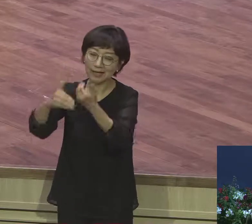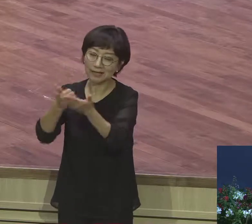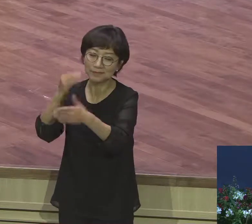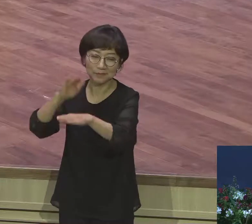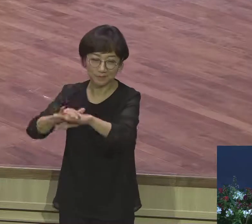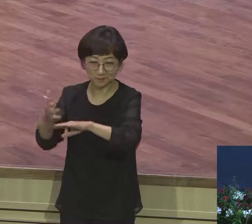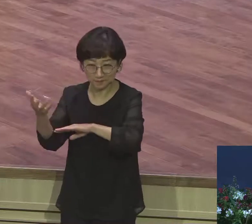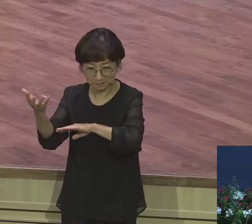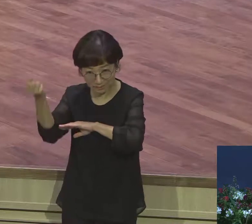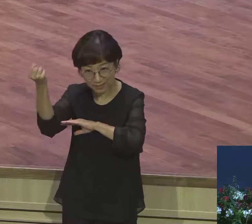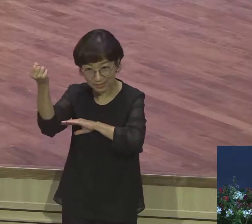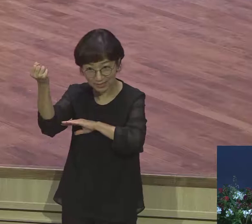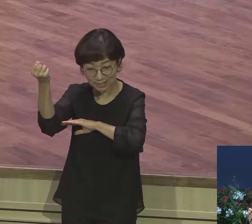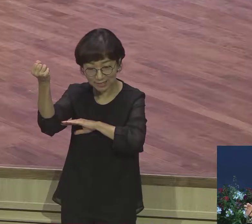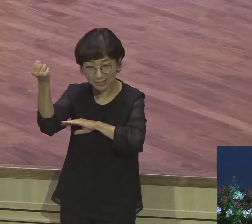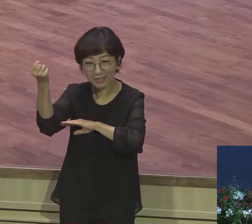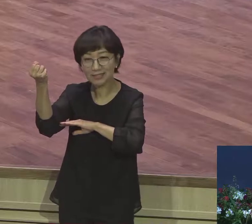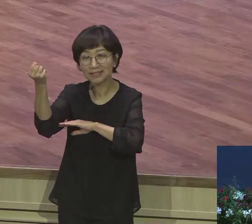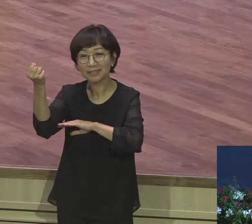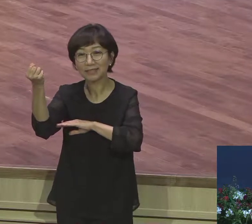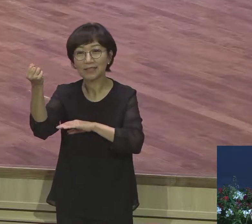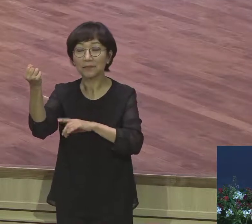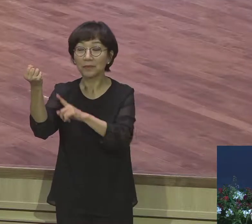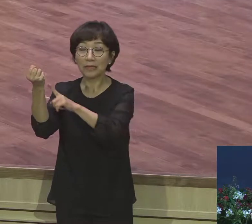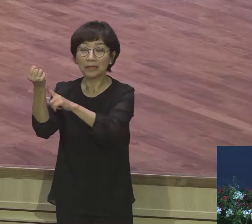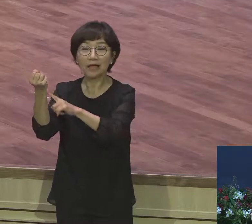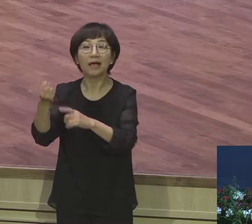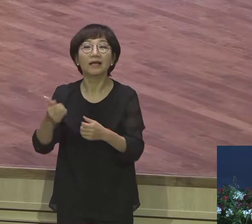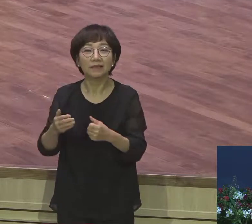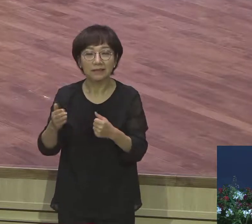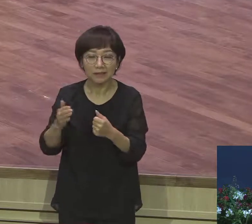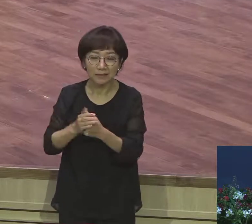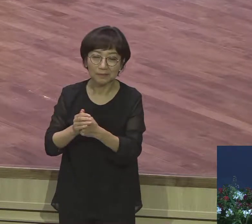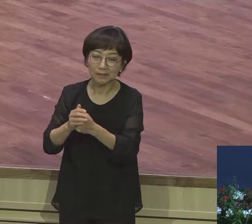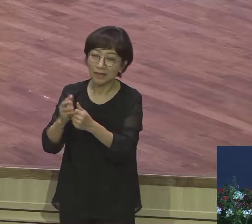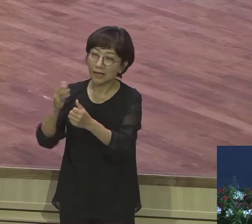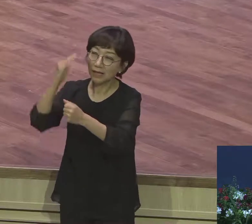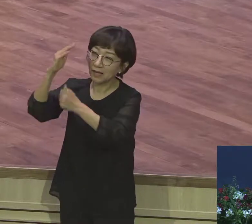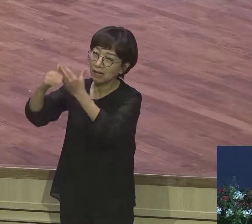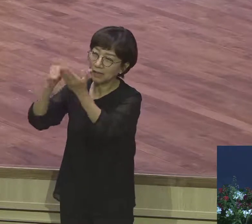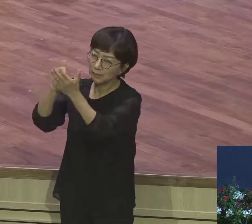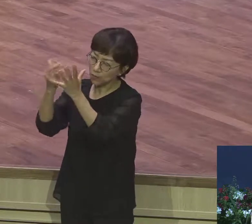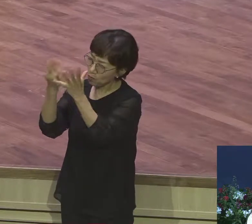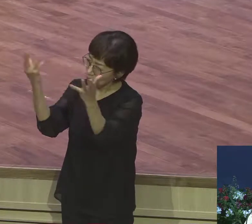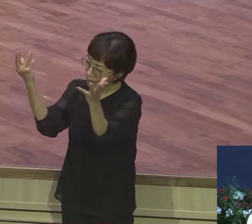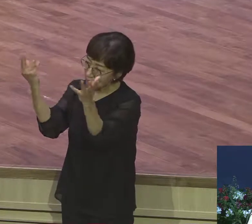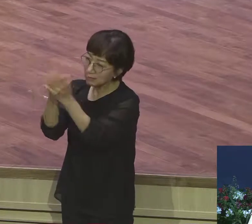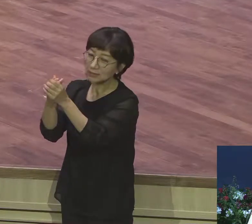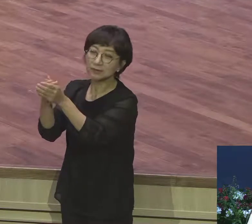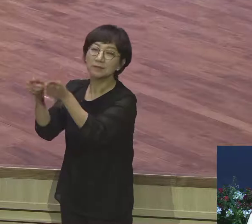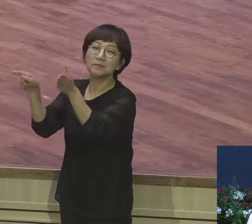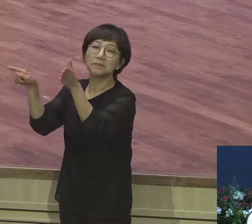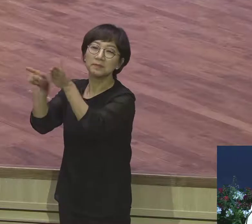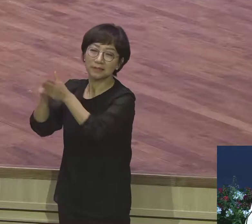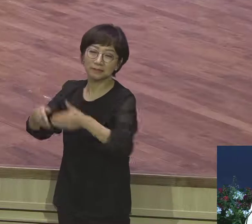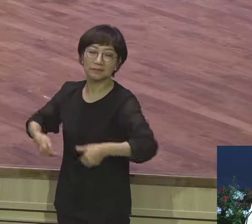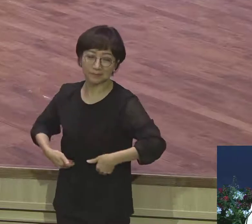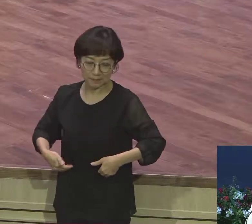손에 있기 때문에 하나님을 전적으로 신뢰해야 된다 그래서 10편 127편 1절에